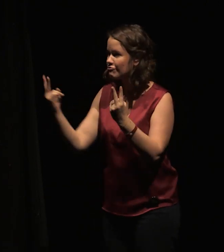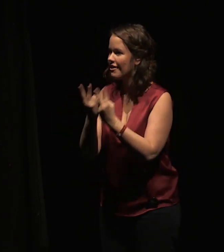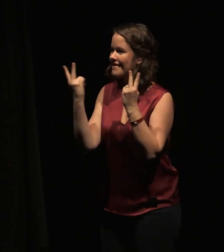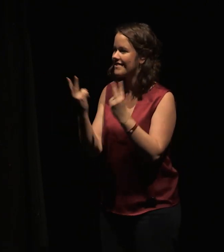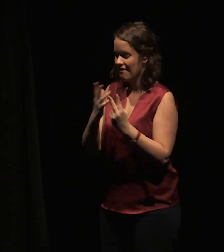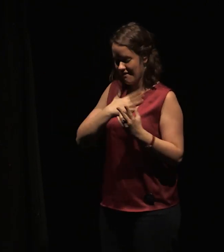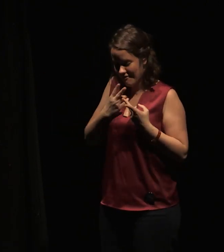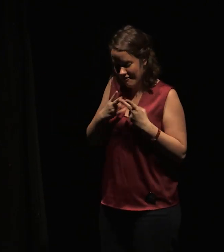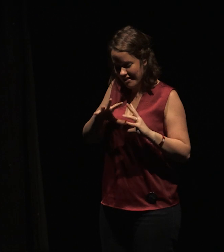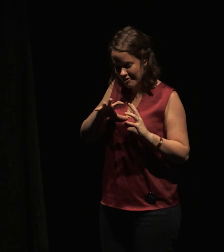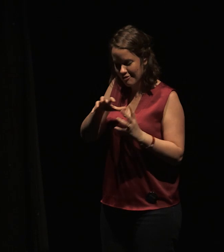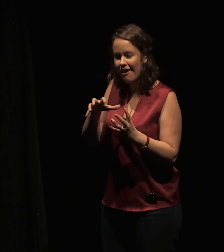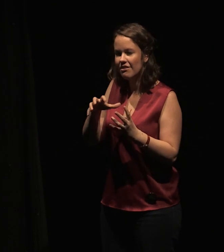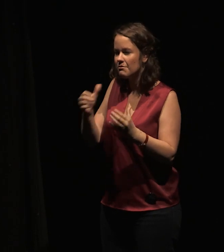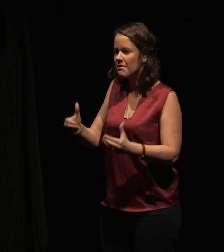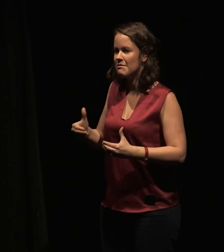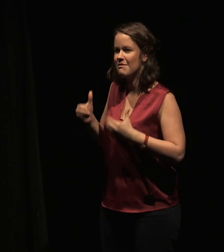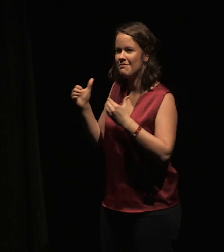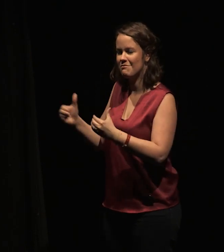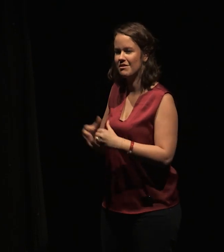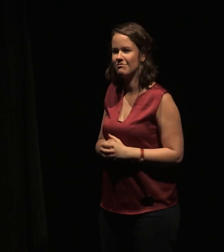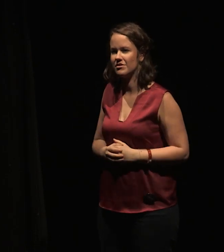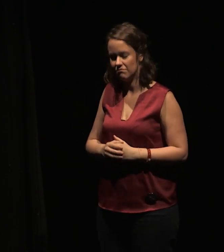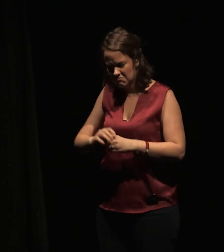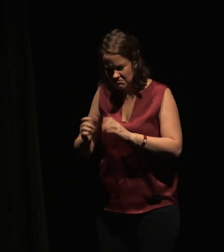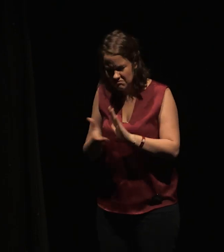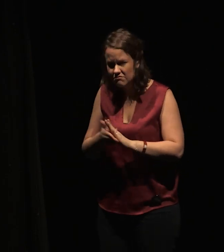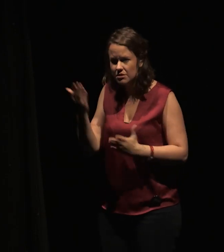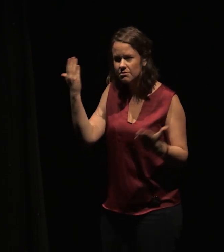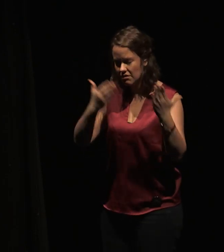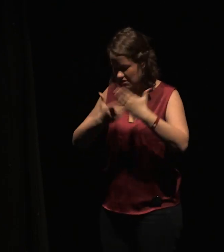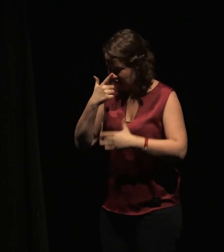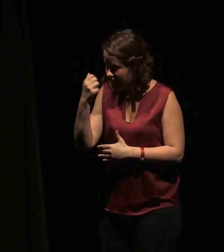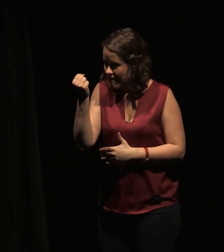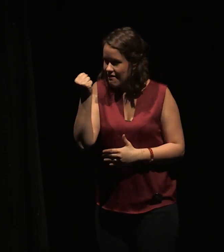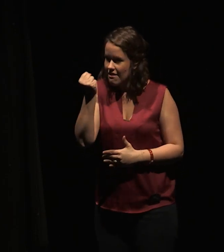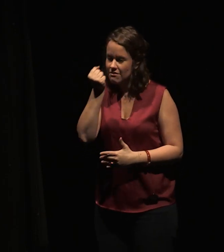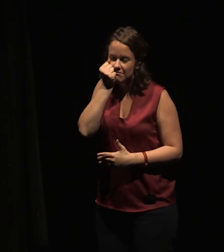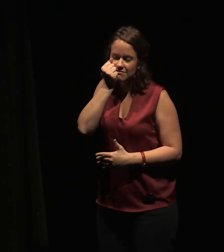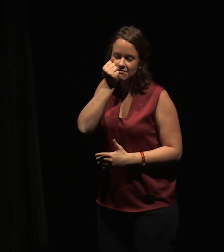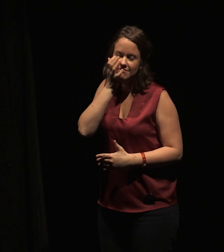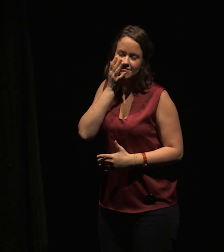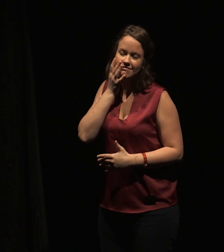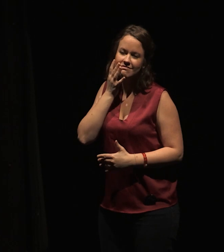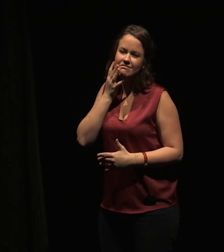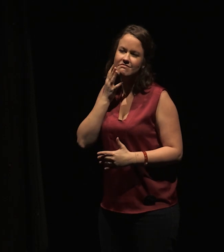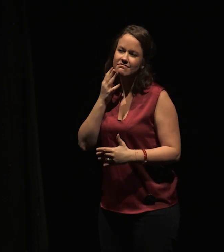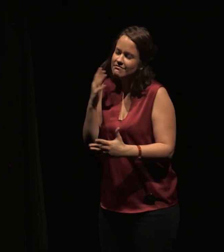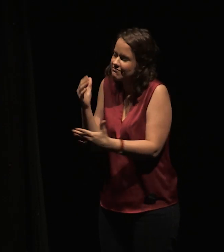Certains jours, je passe par ces lunes et je frotte d'un citron mon désir. Enlace-moi que je renaisse